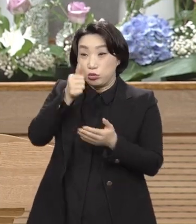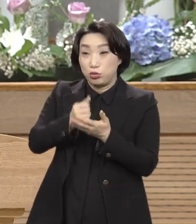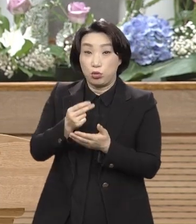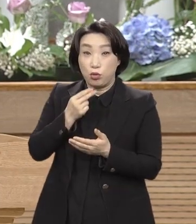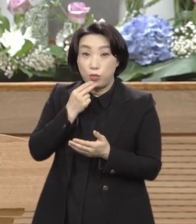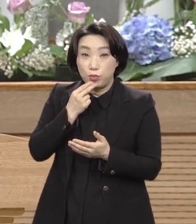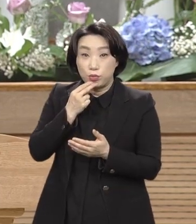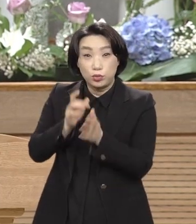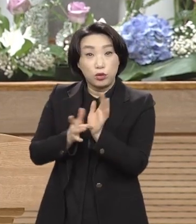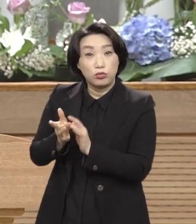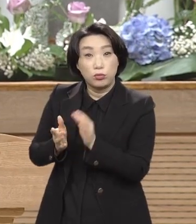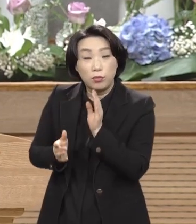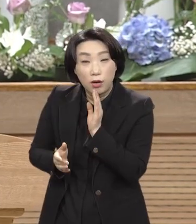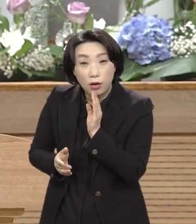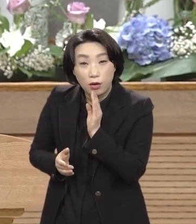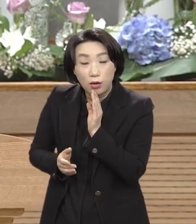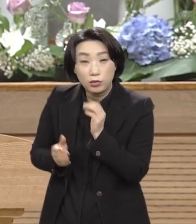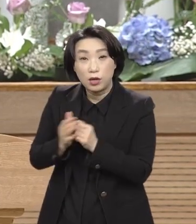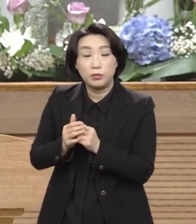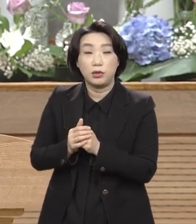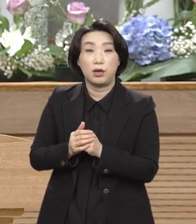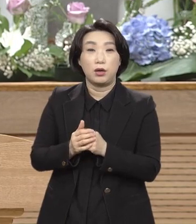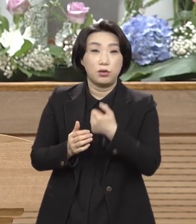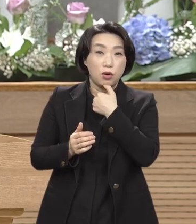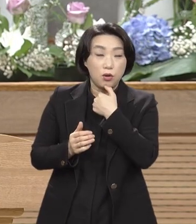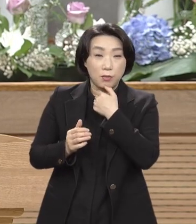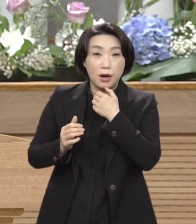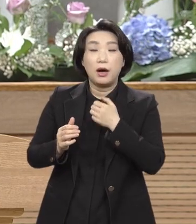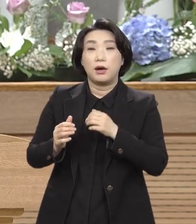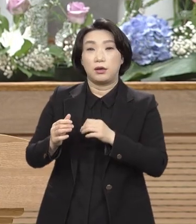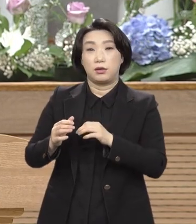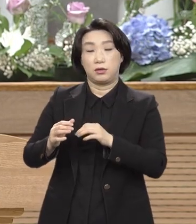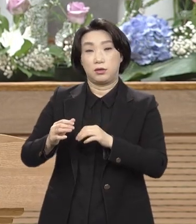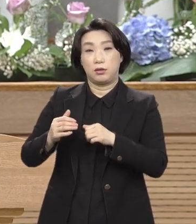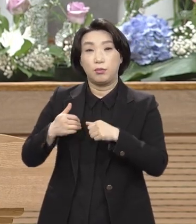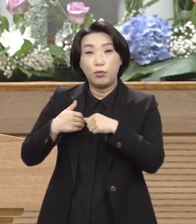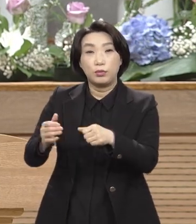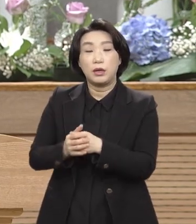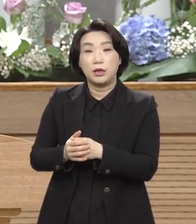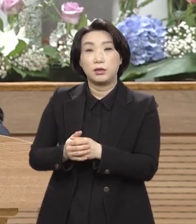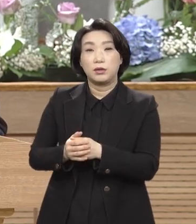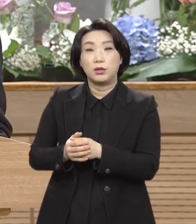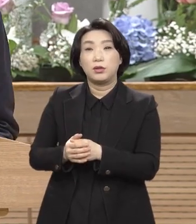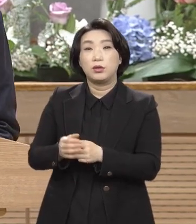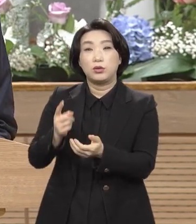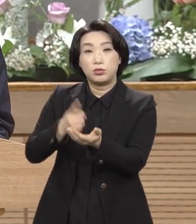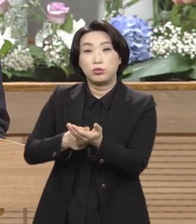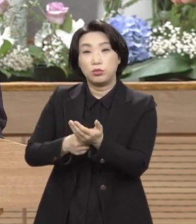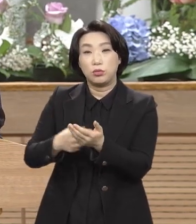노마 청독인 노마에서 보낸 청독이 당연히 예수를